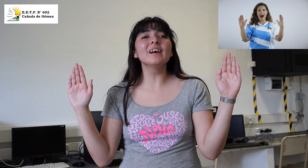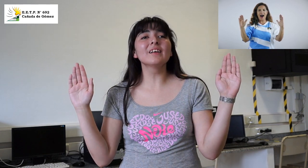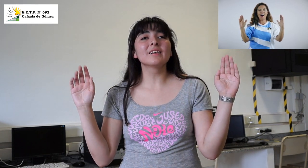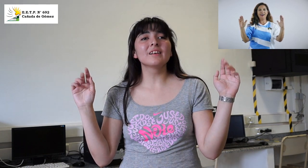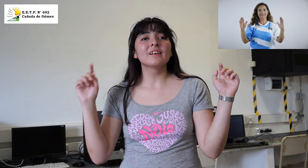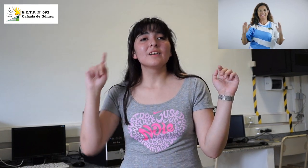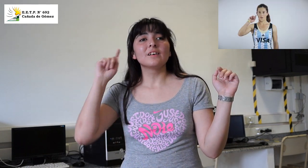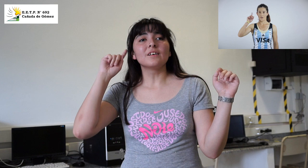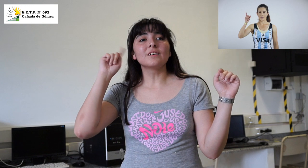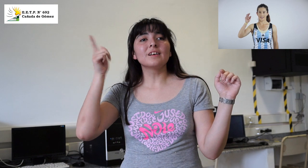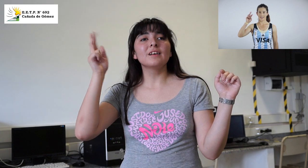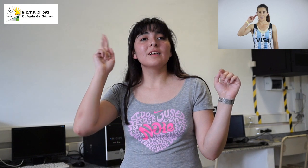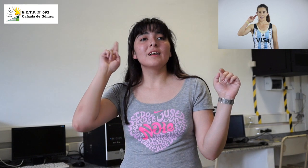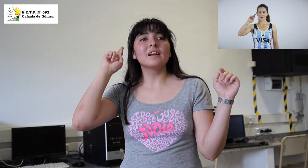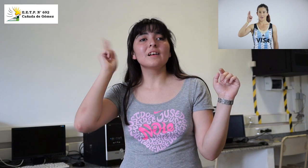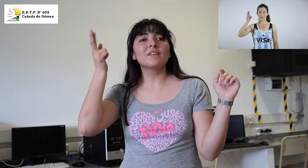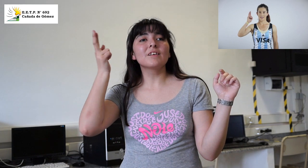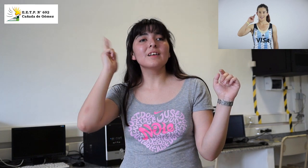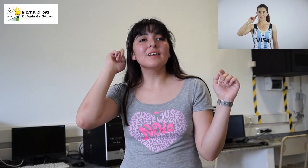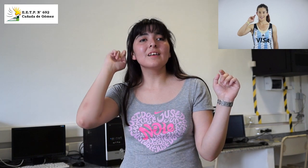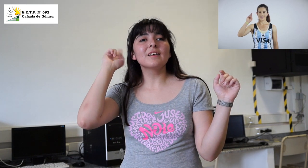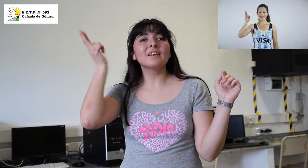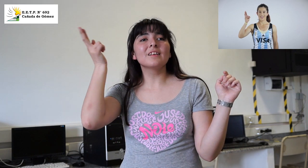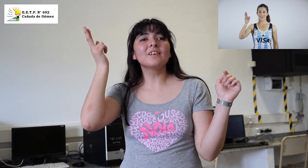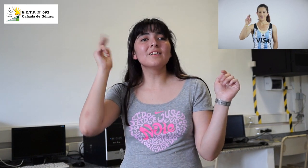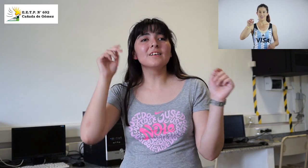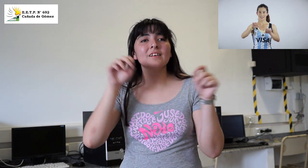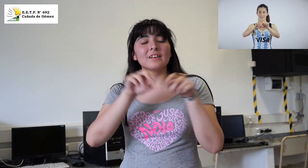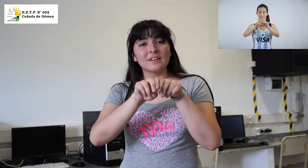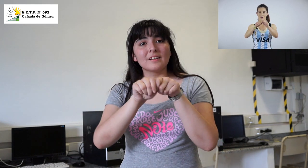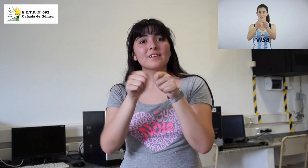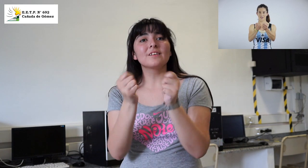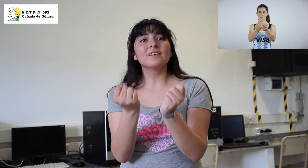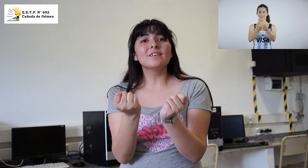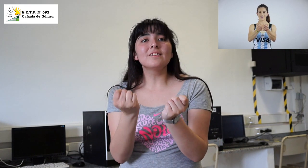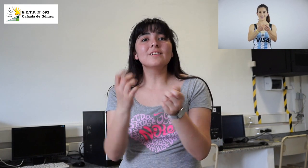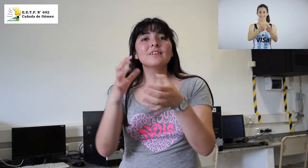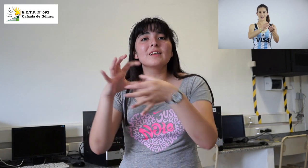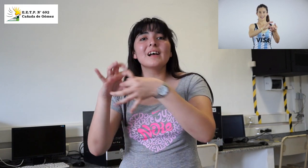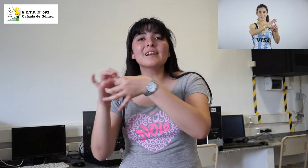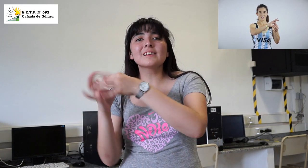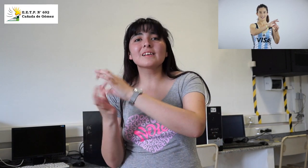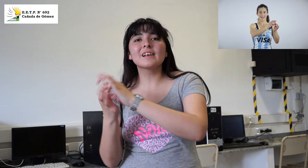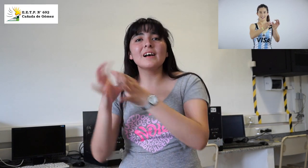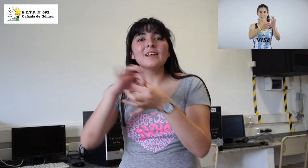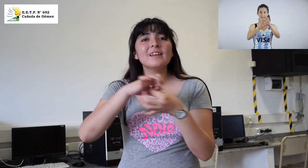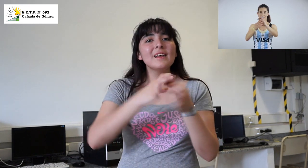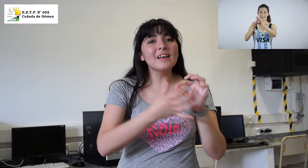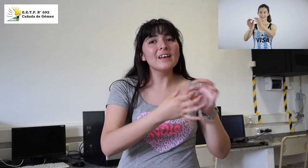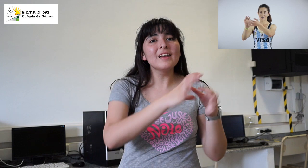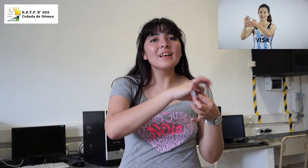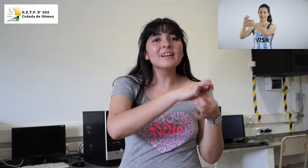Oíd el ruido de rotas